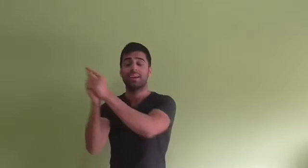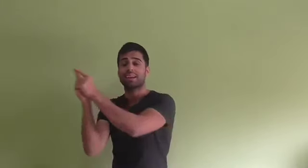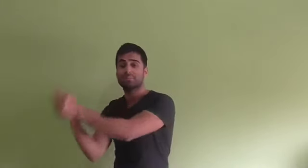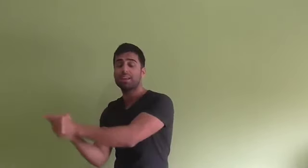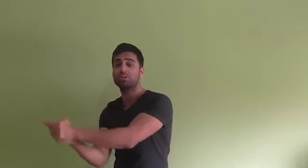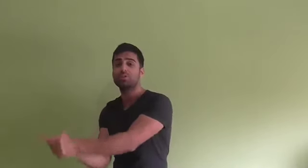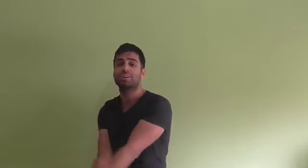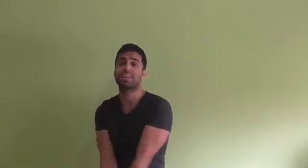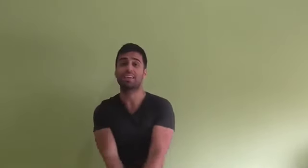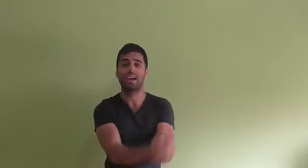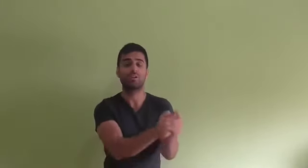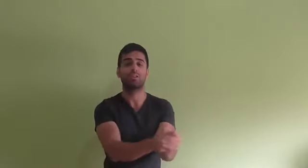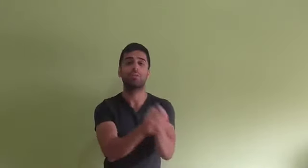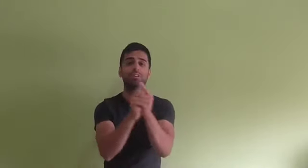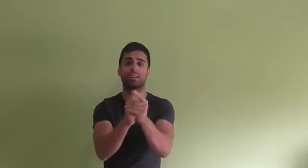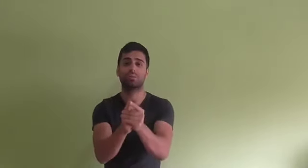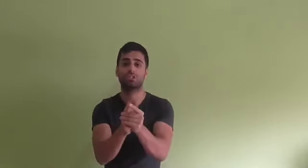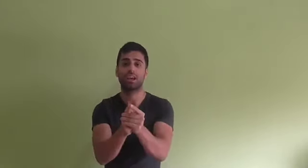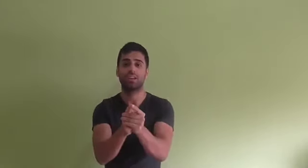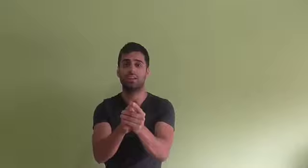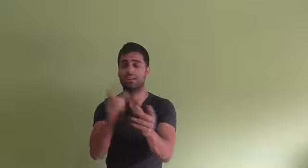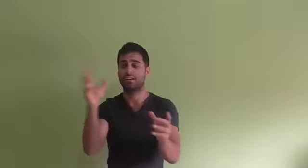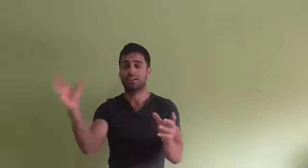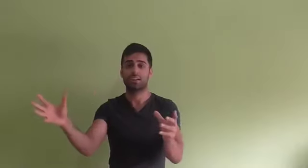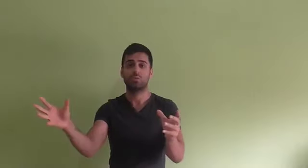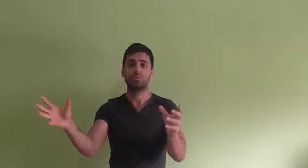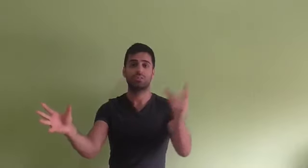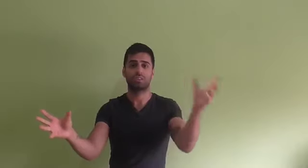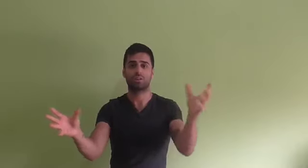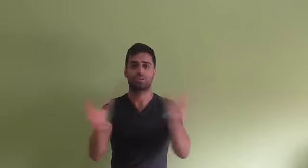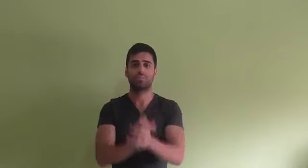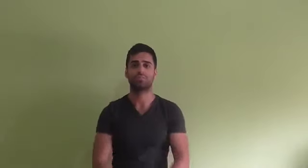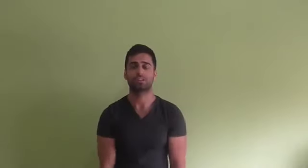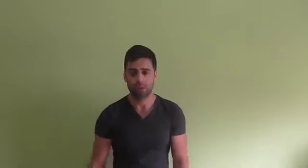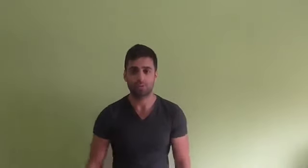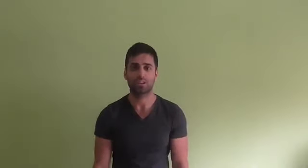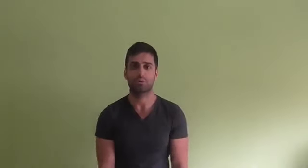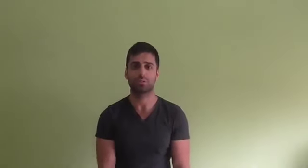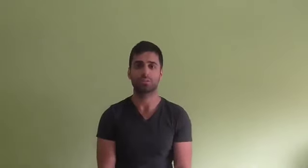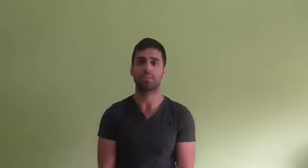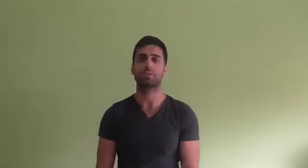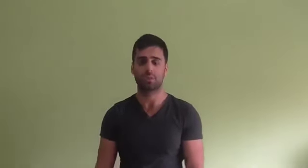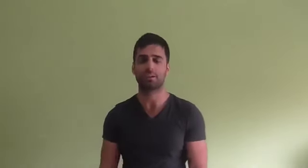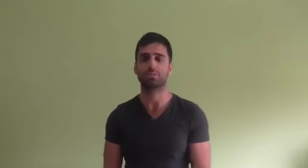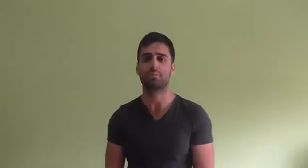espíritu y ego y no puedes renunciar ni al uno ni al otro. Espero que os haya gustado este vídeo. Un abrazo.